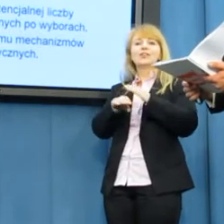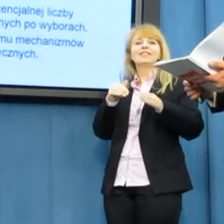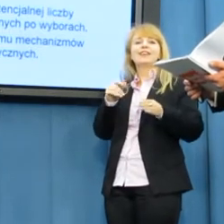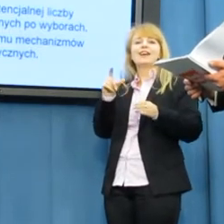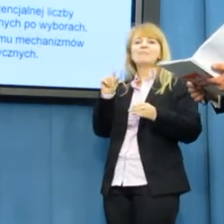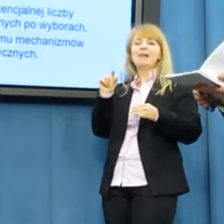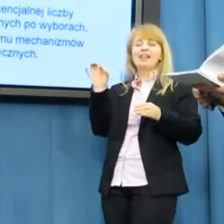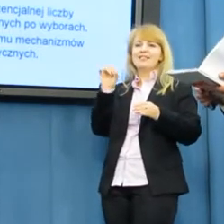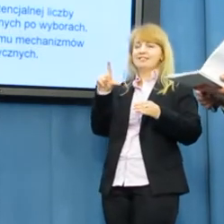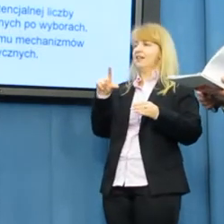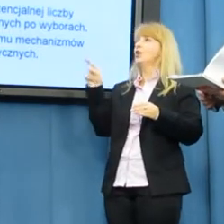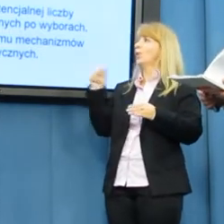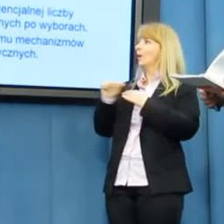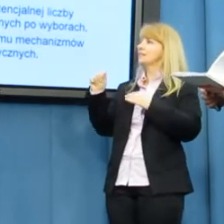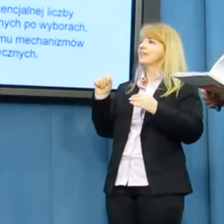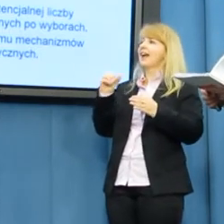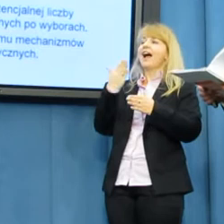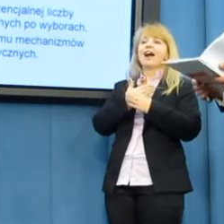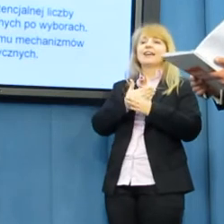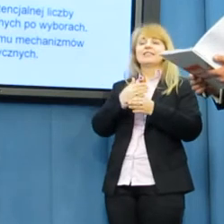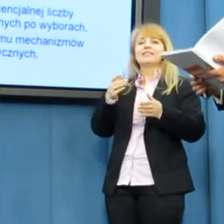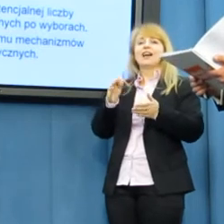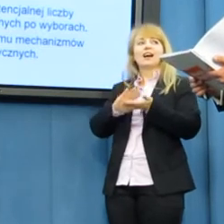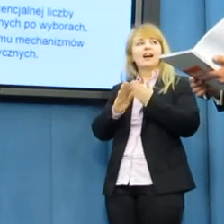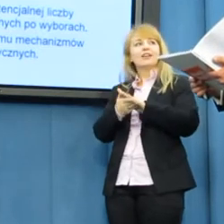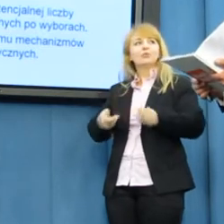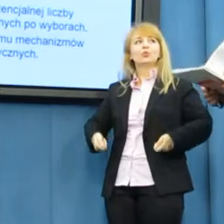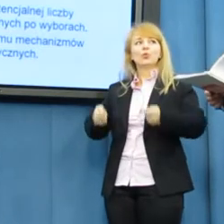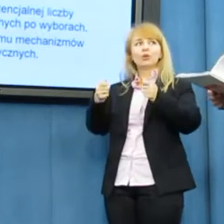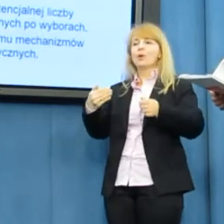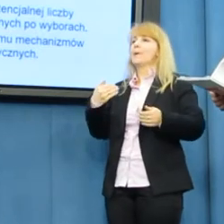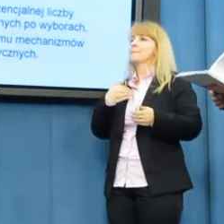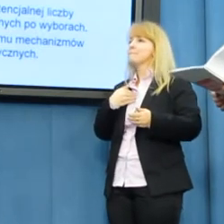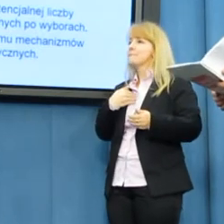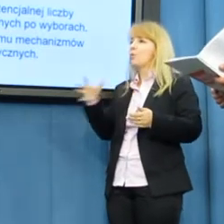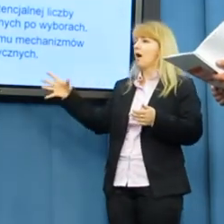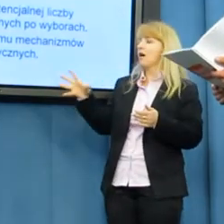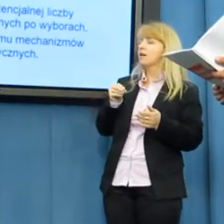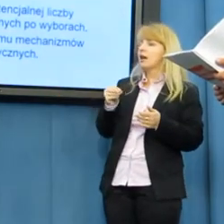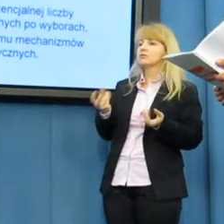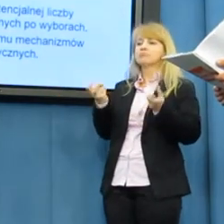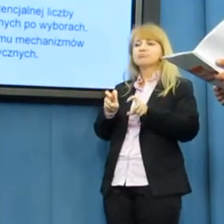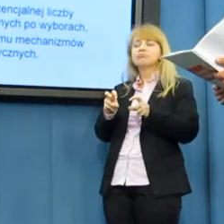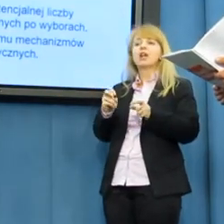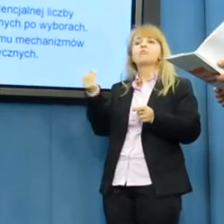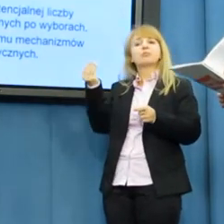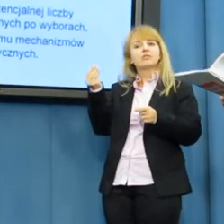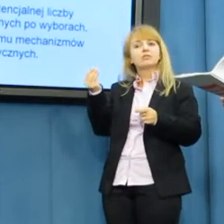razie Agencja Rynku Rolnego była zaangażowana kapitałowo w